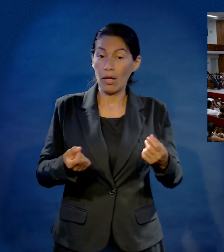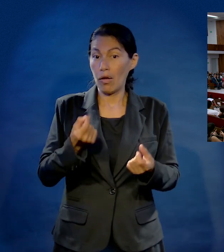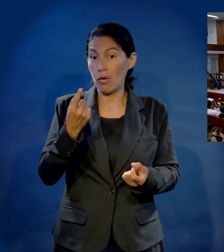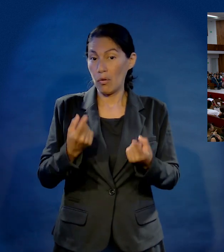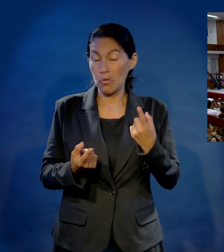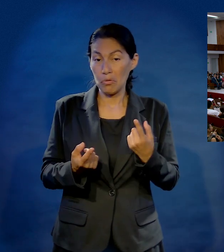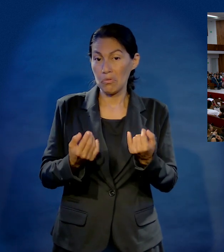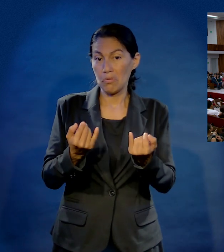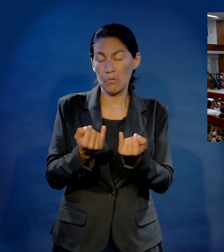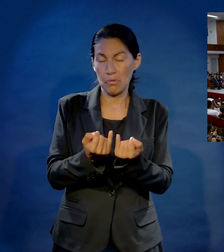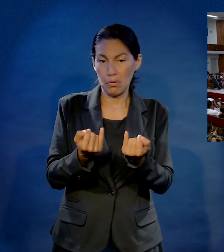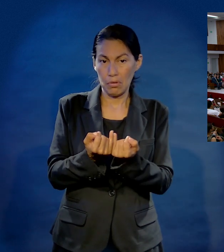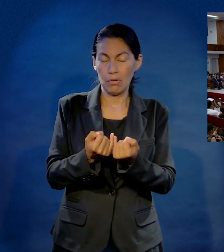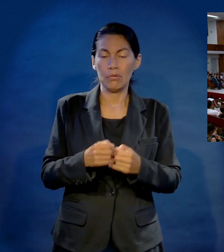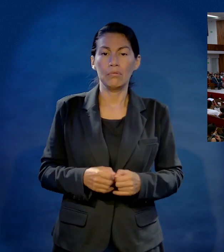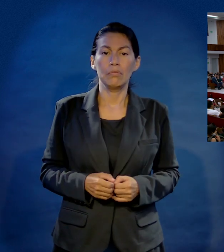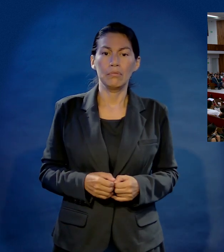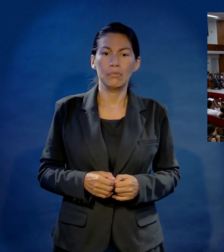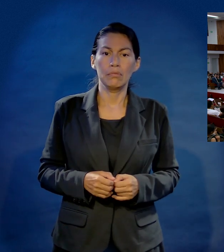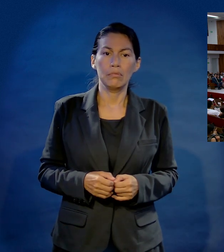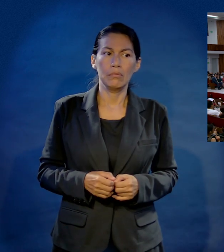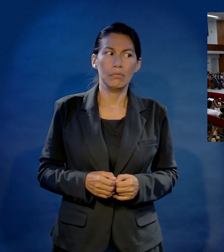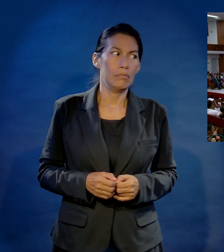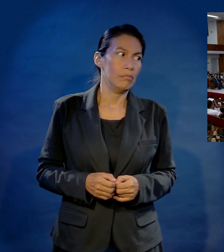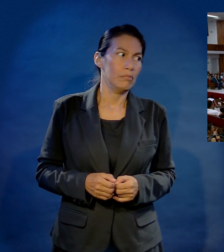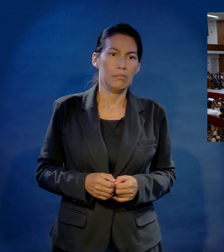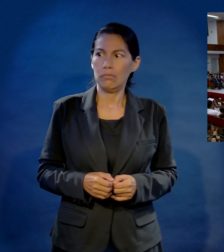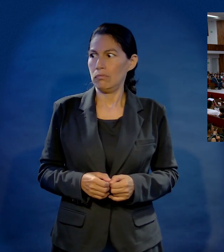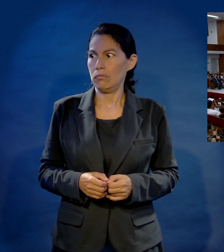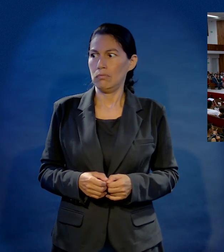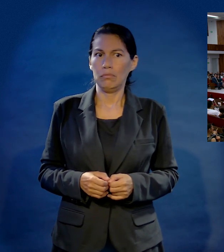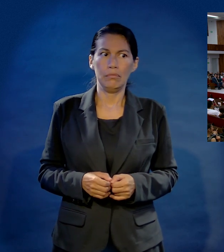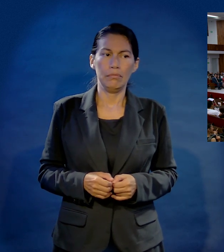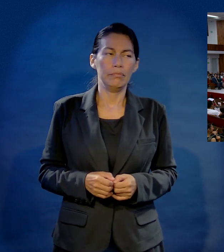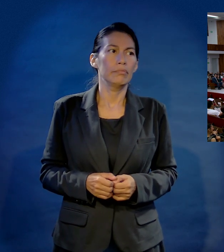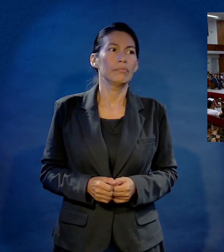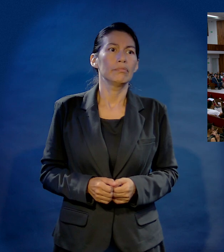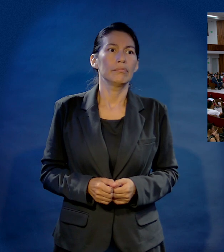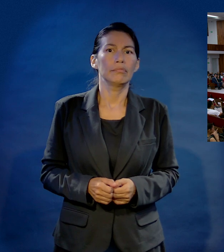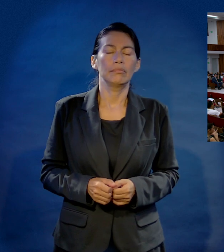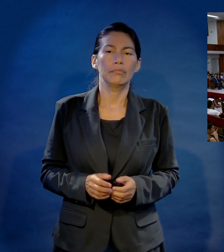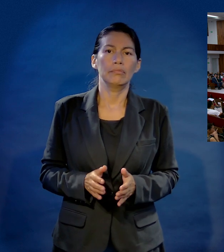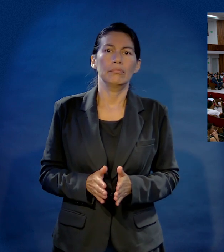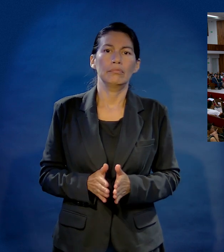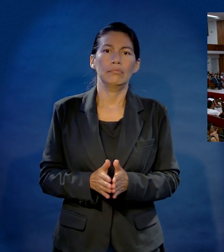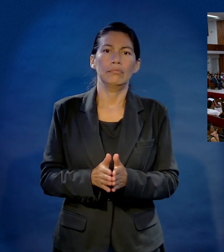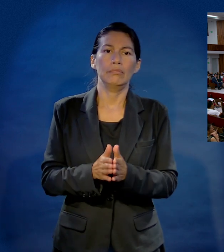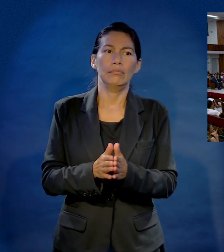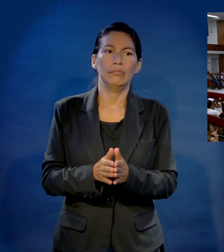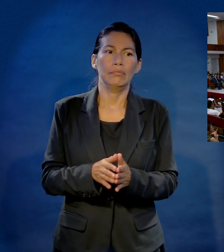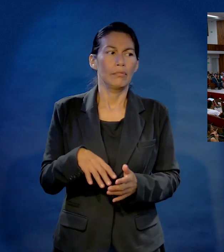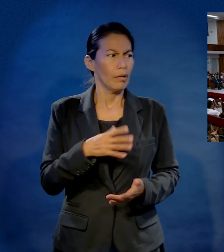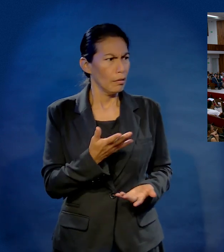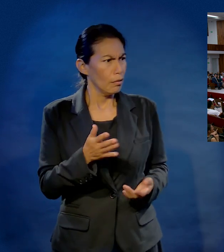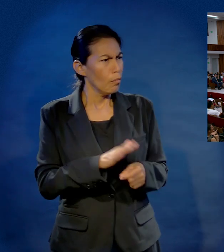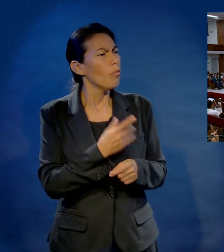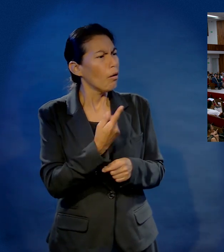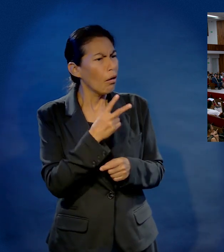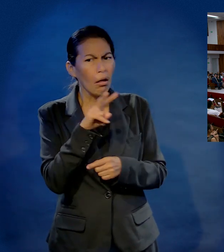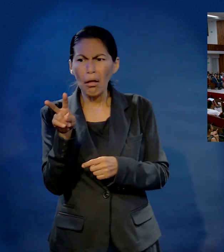Y algunos que no se fijaron en esto, van por la vida como caballos lecheros. ¿Dónde volteaste? No volteé, sí volteaste. Te